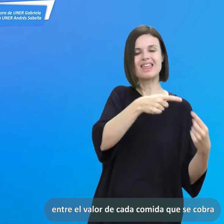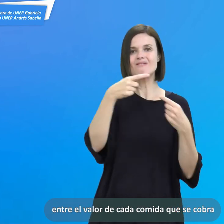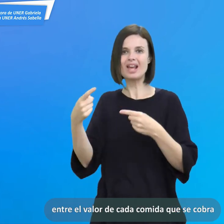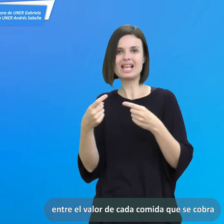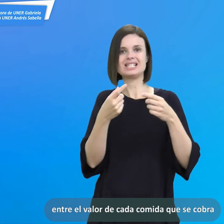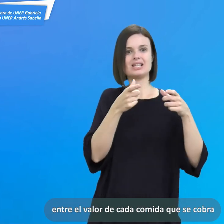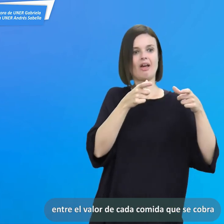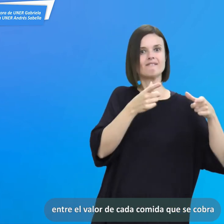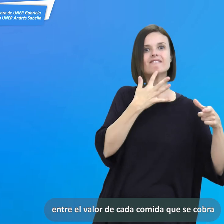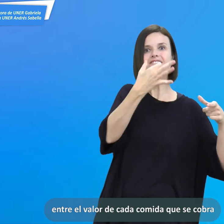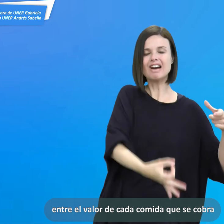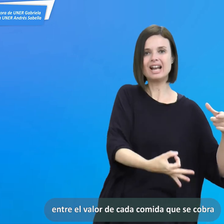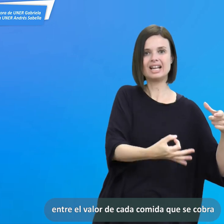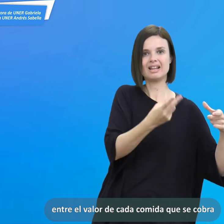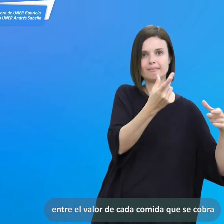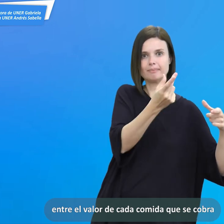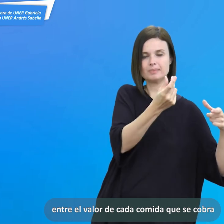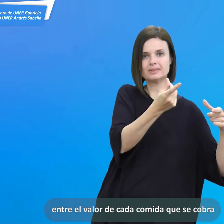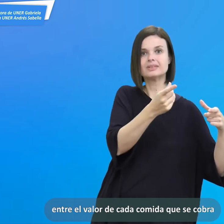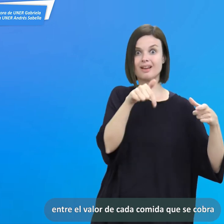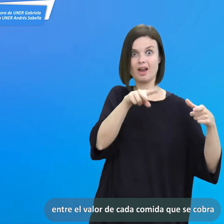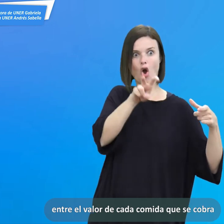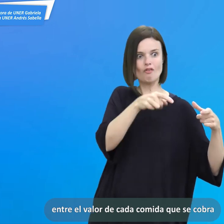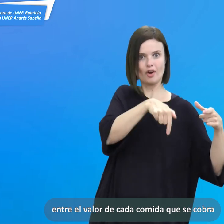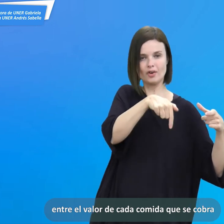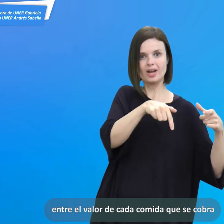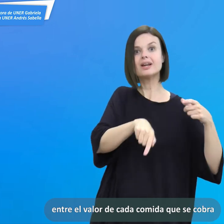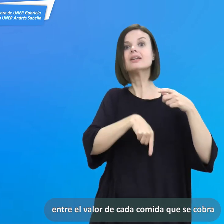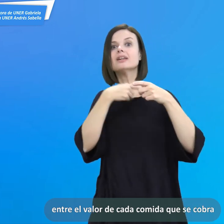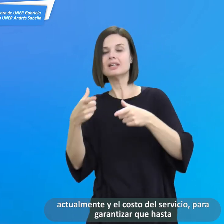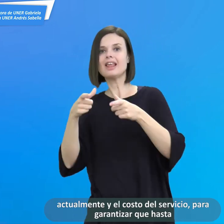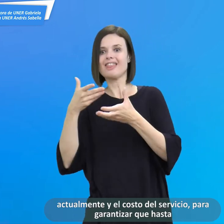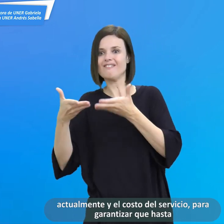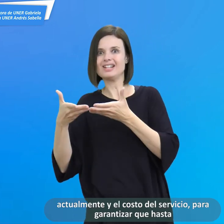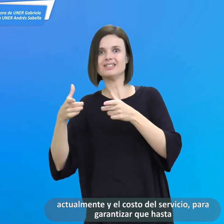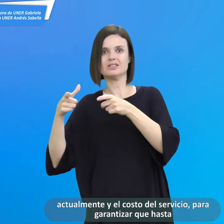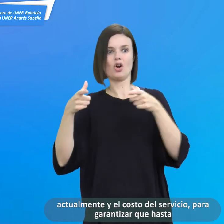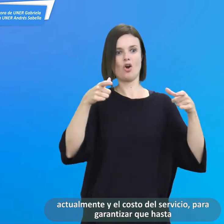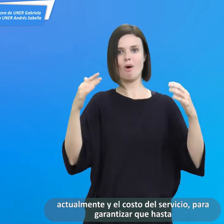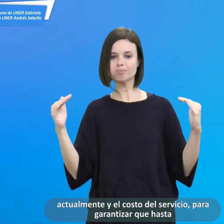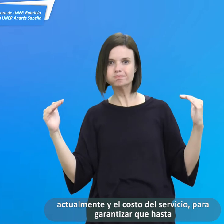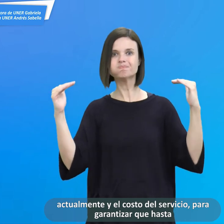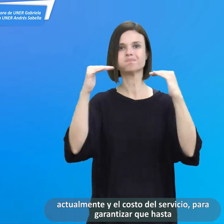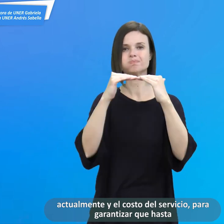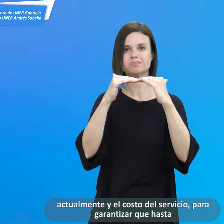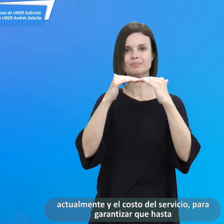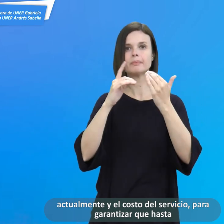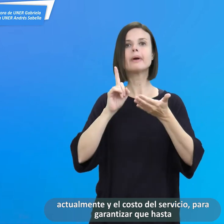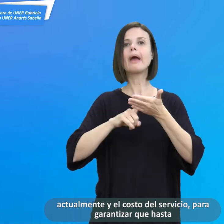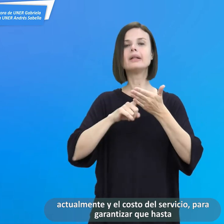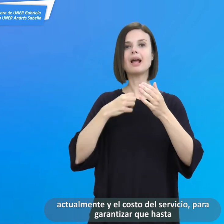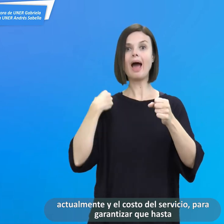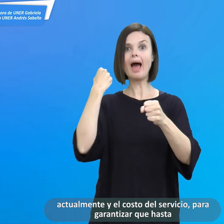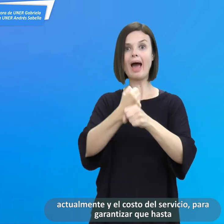diferencia entre el valor de cada comida que se cobra actualmente y el costo del servicio para garantizar que